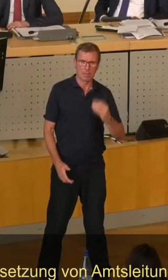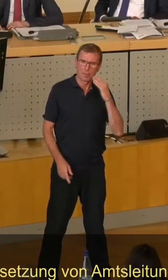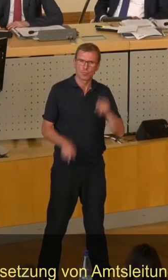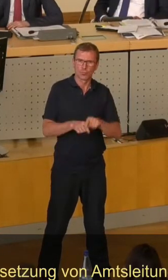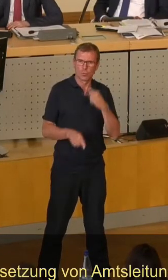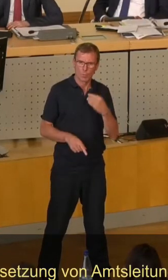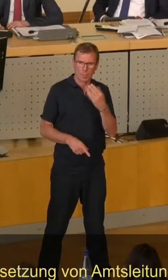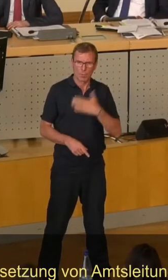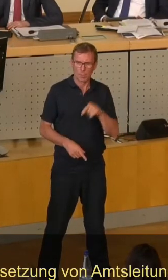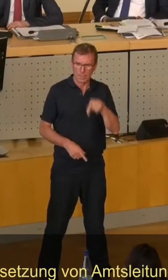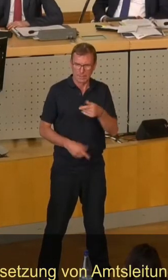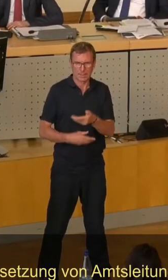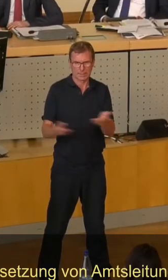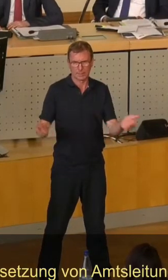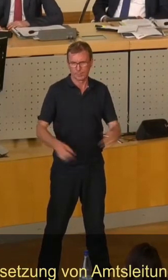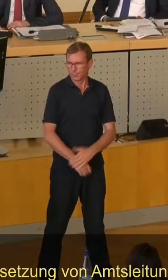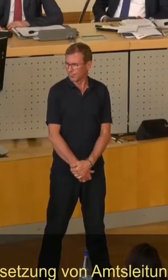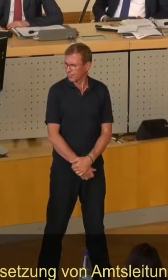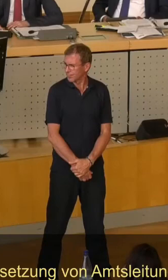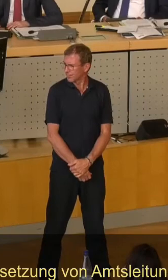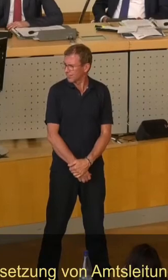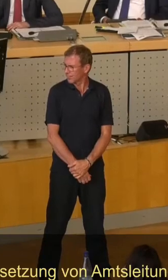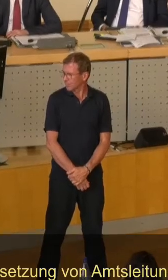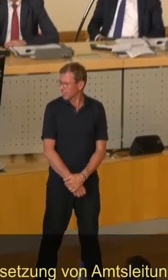den bitte ich jetzt um sein Stimmzeichen.